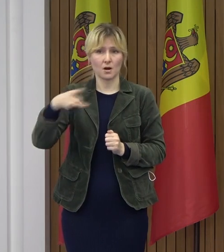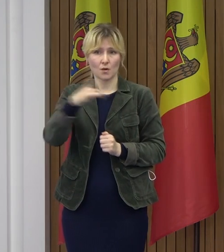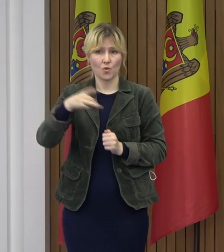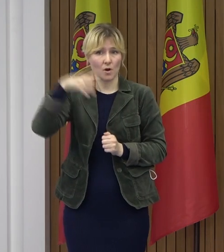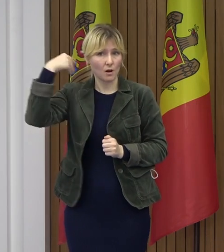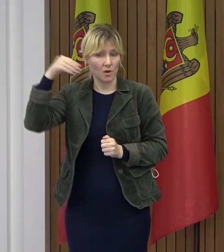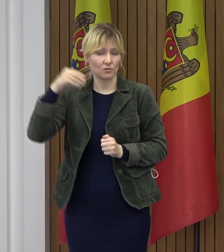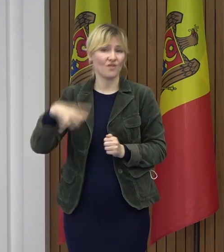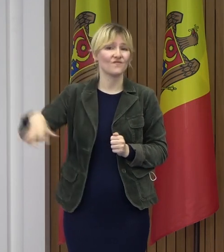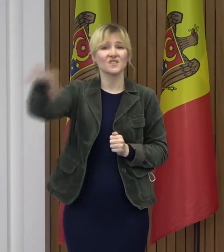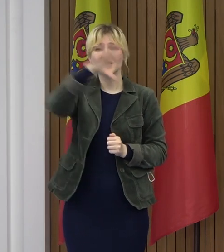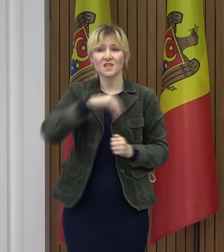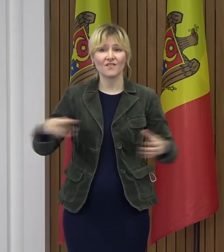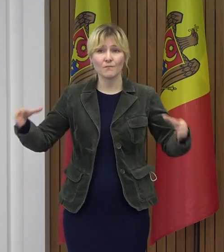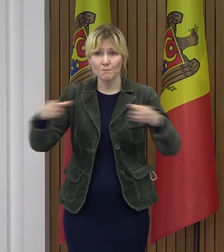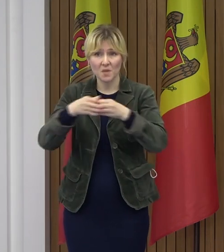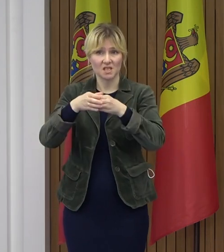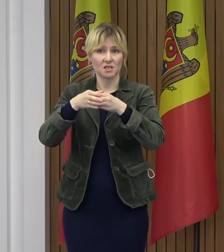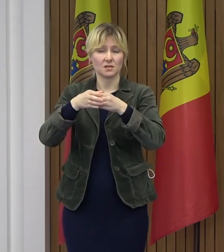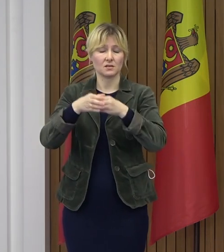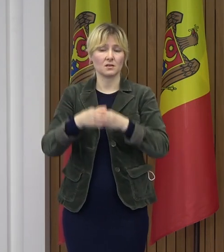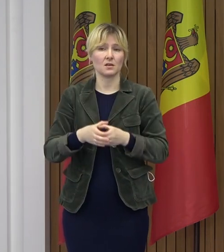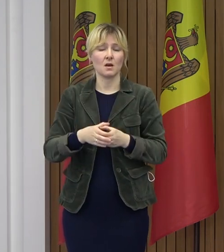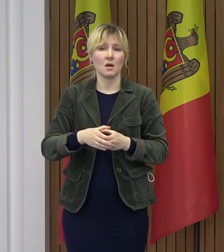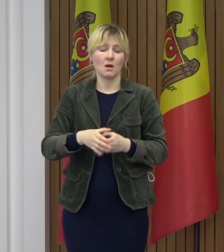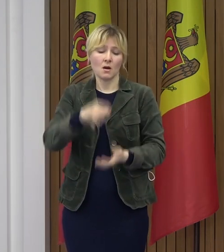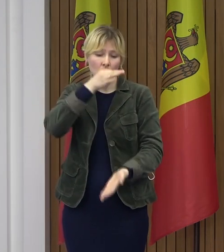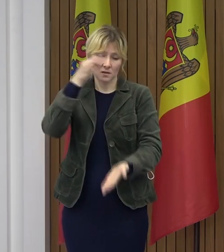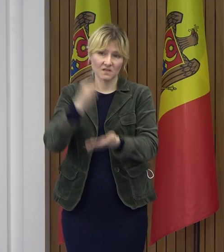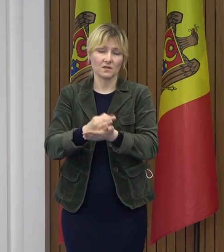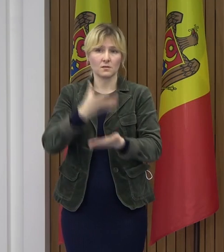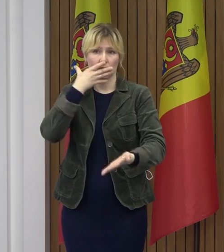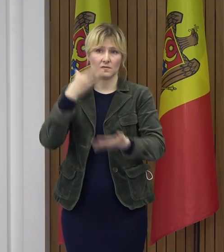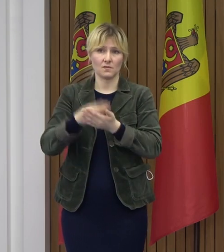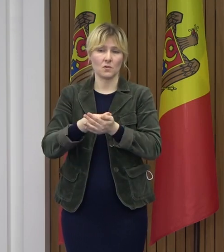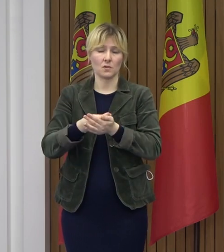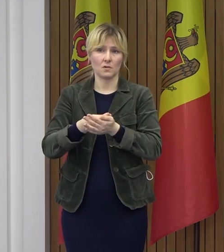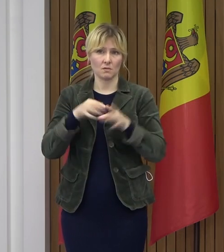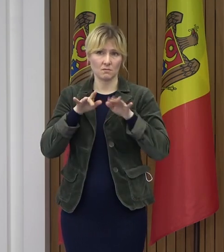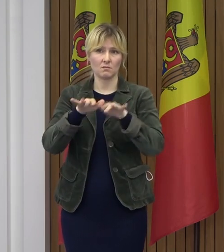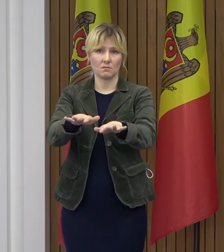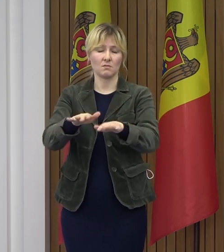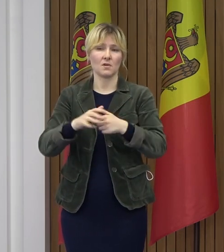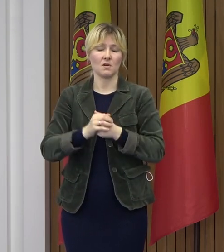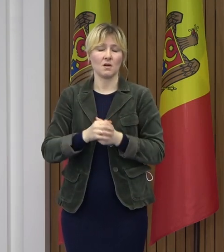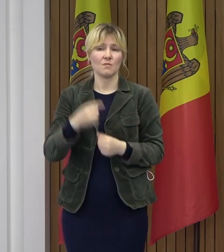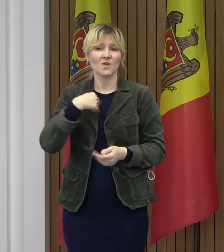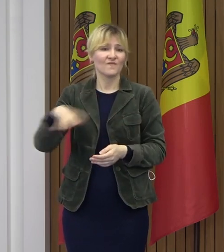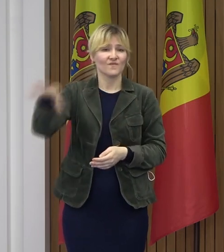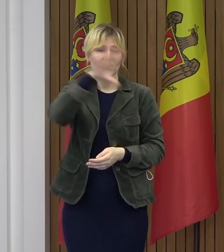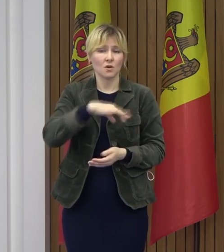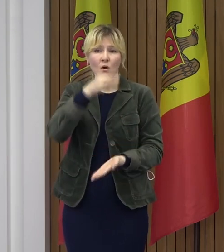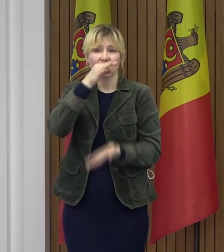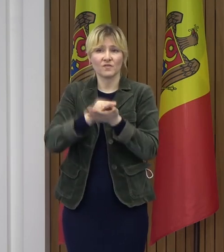toți împreună, în mod colectiv, să ne asumăm responsabilitățile. Suntem responsabile în fața fiecărui